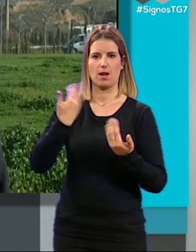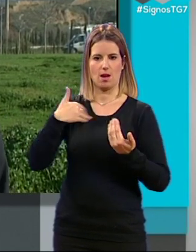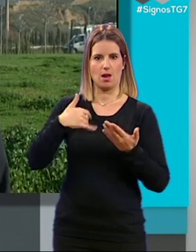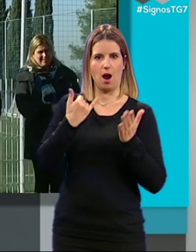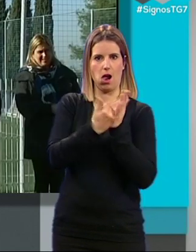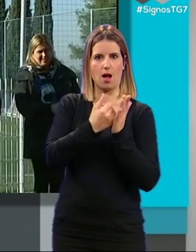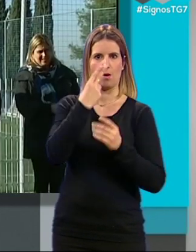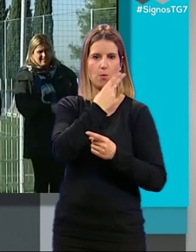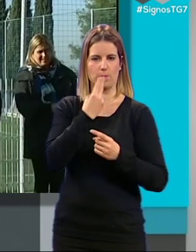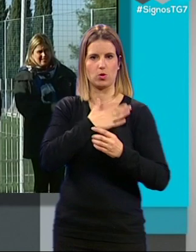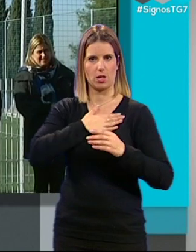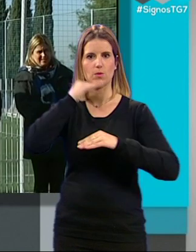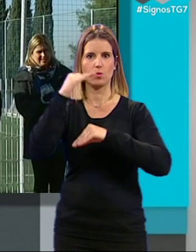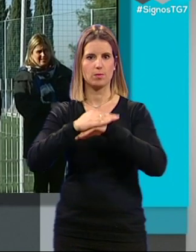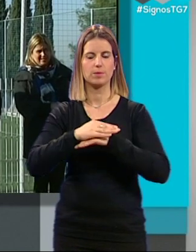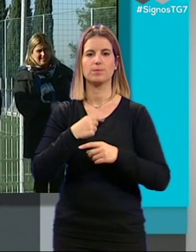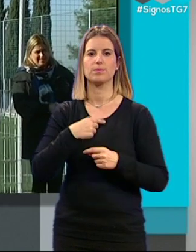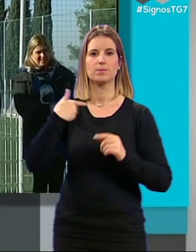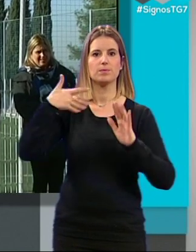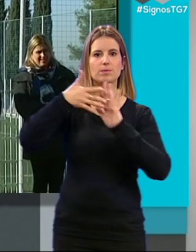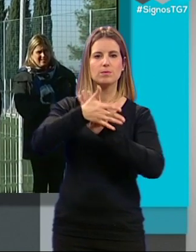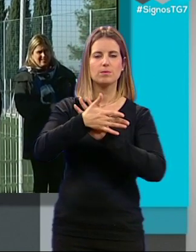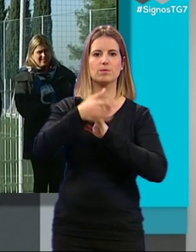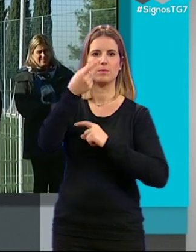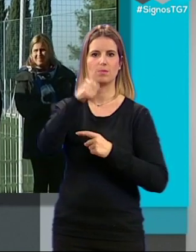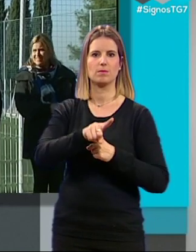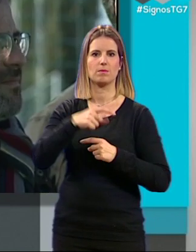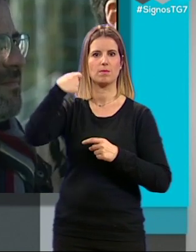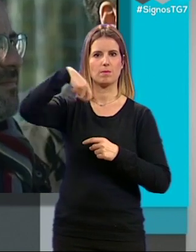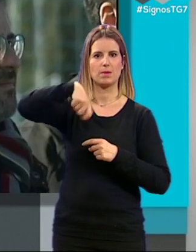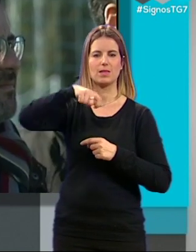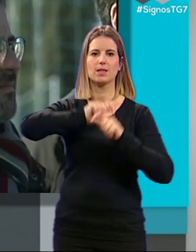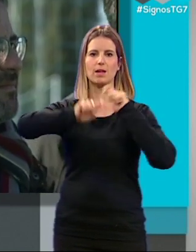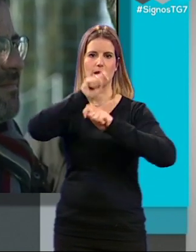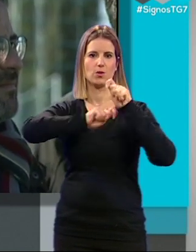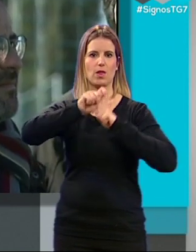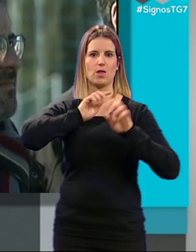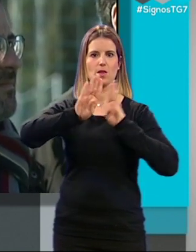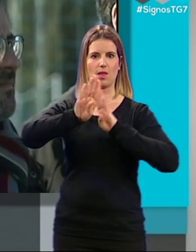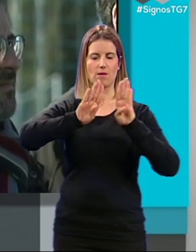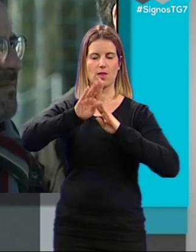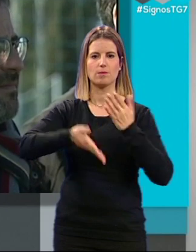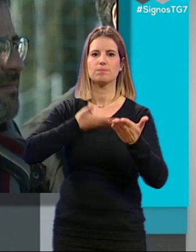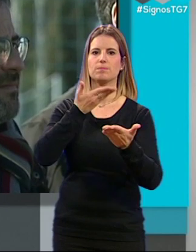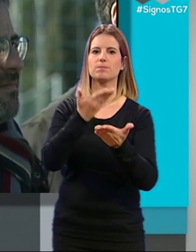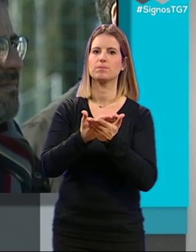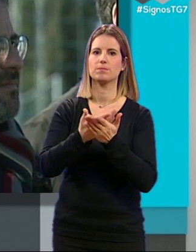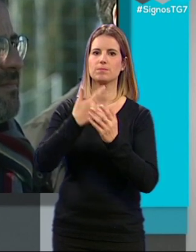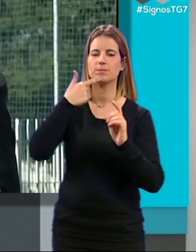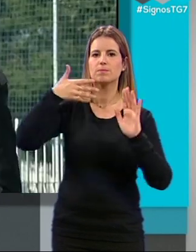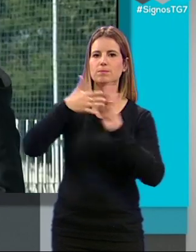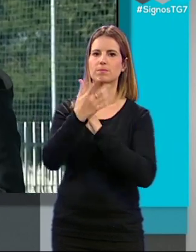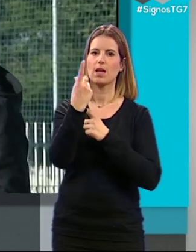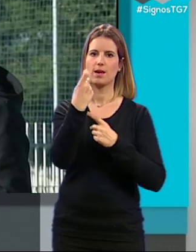estaba avanzado. En este sentido, se ha pronunciado también el presidente de la Asociación de Vecinos, poniendo sobre la mesa las